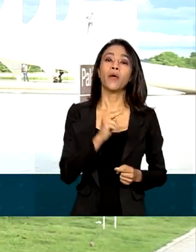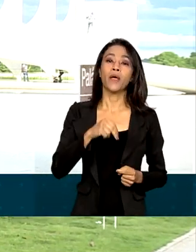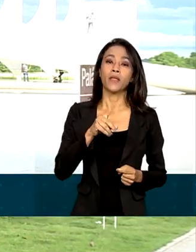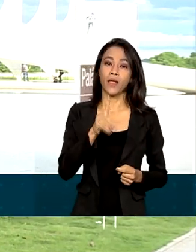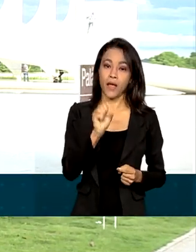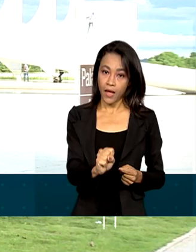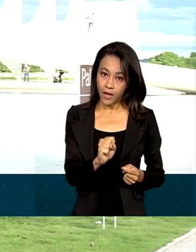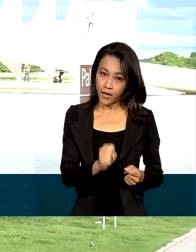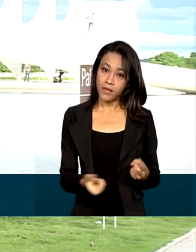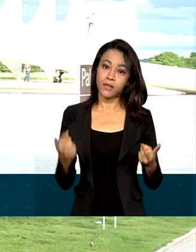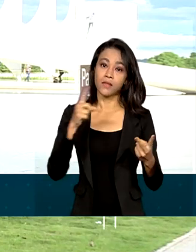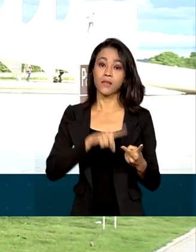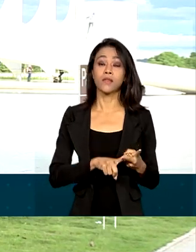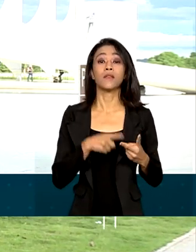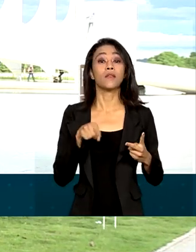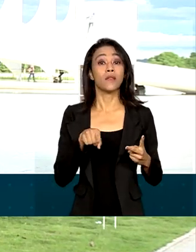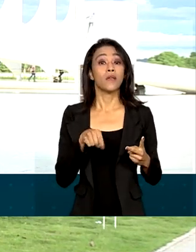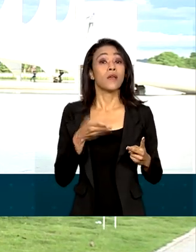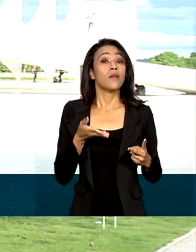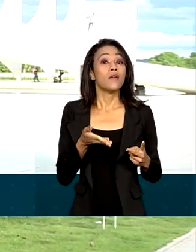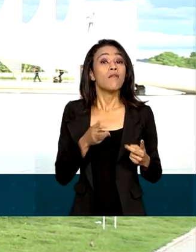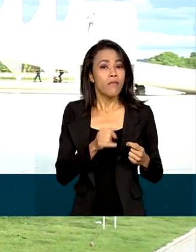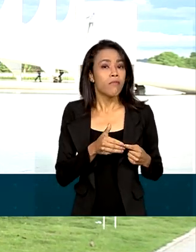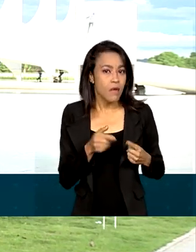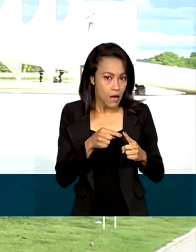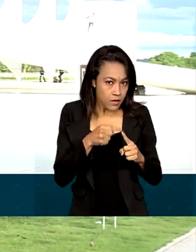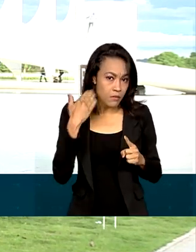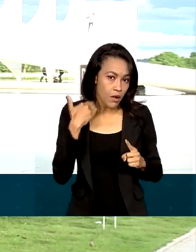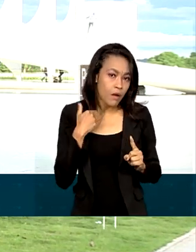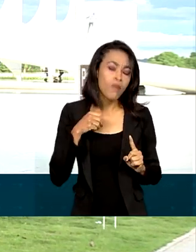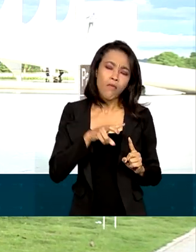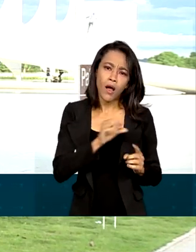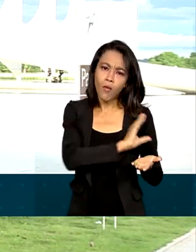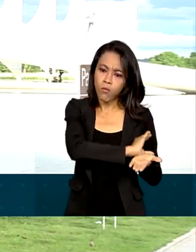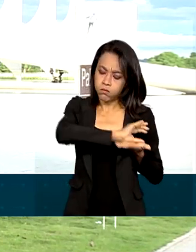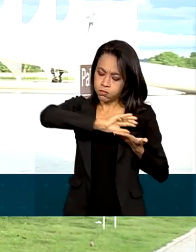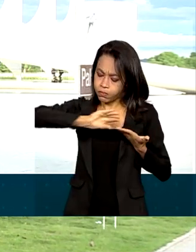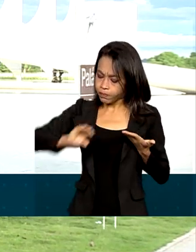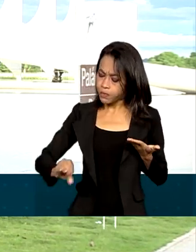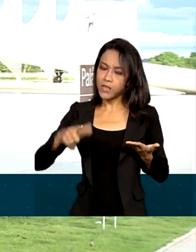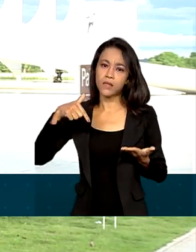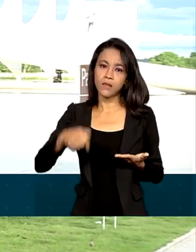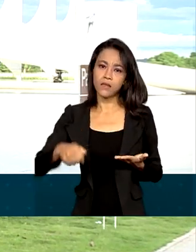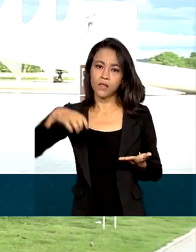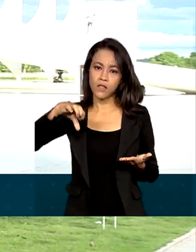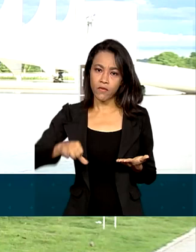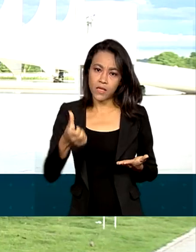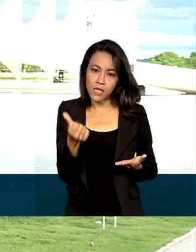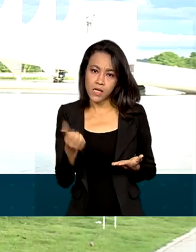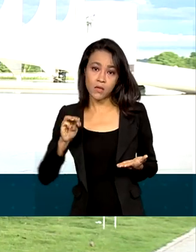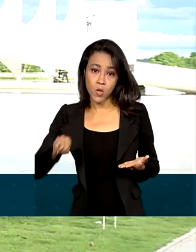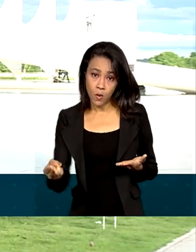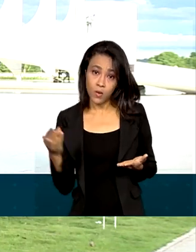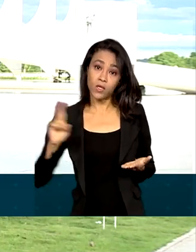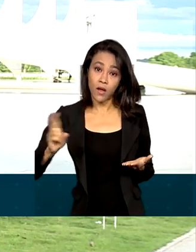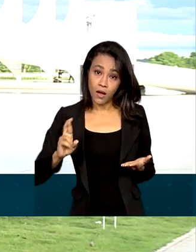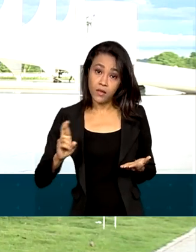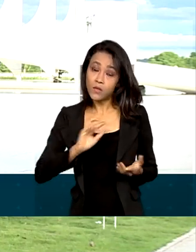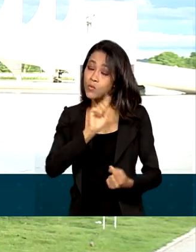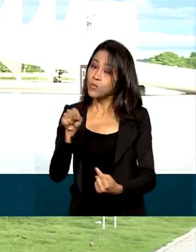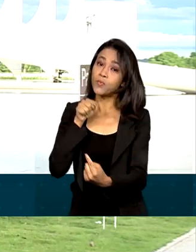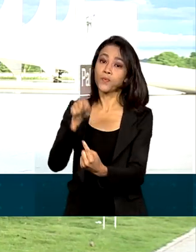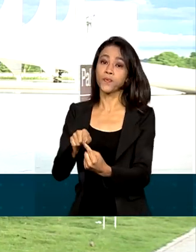Desenvolvimento Econômico e Social, vai destinar mais de 796 milhões de reais para